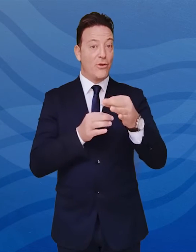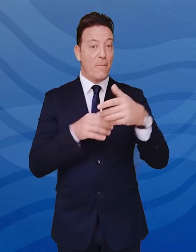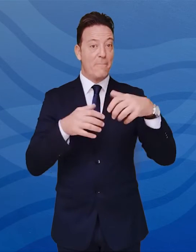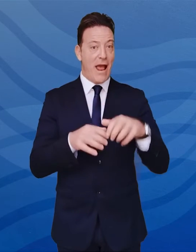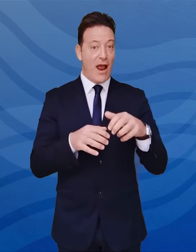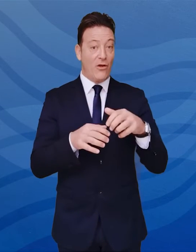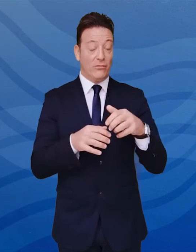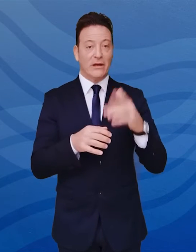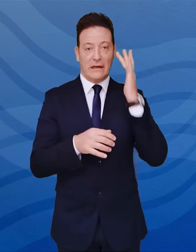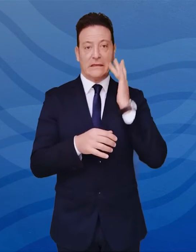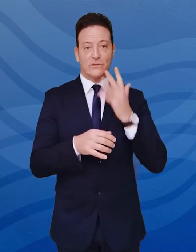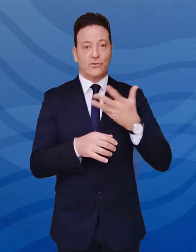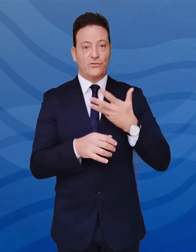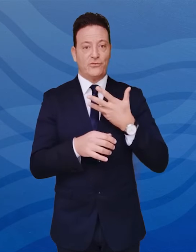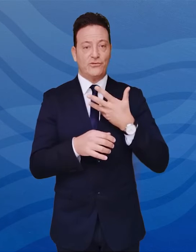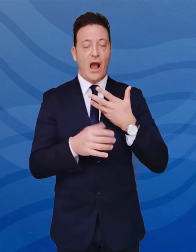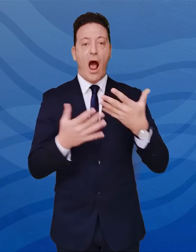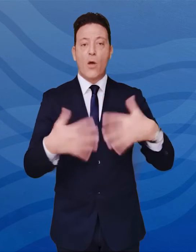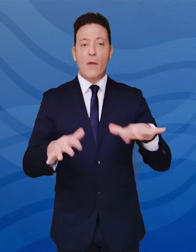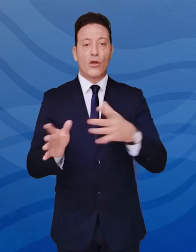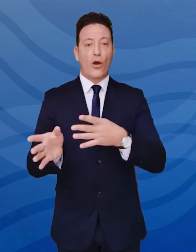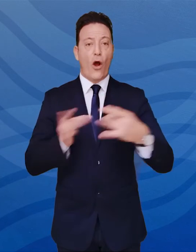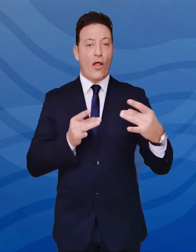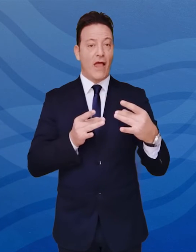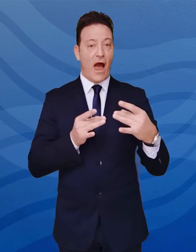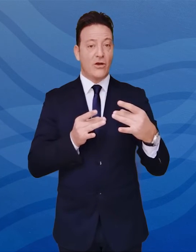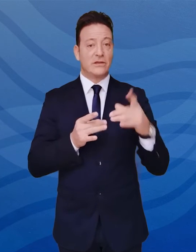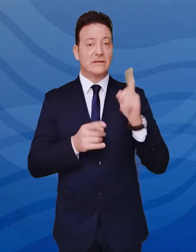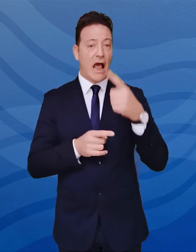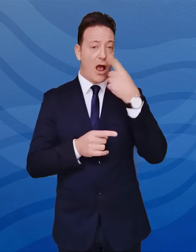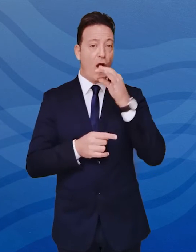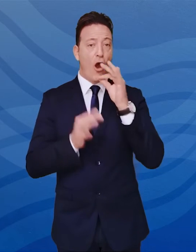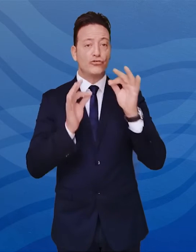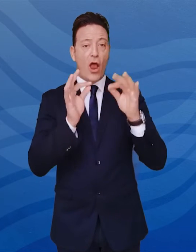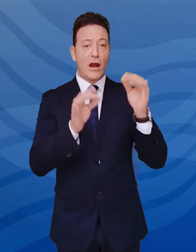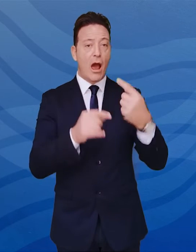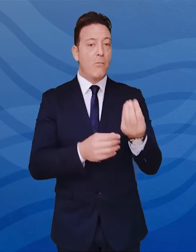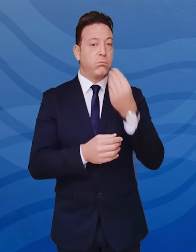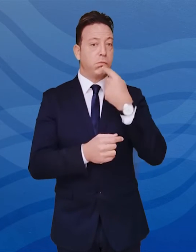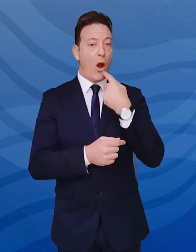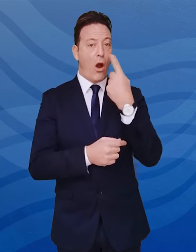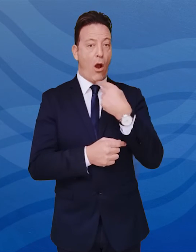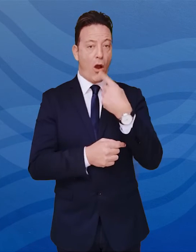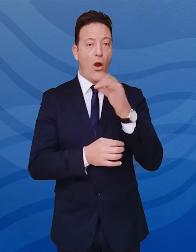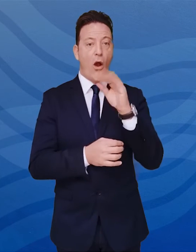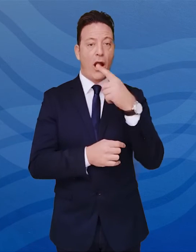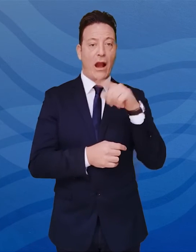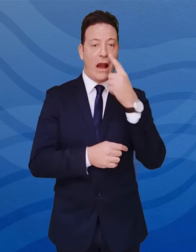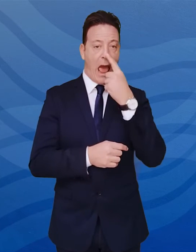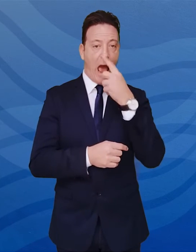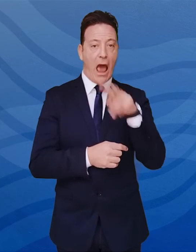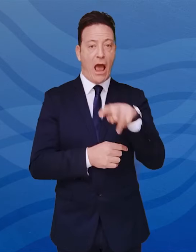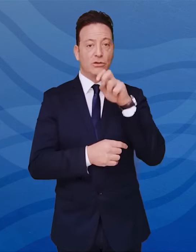con una persona infetta, possono contagiarsi se le goccioline entrano nella bocca e attraverso il